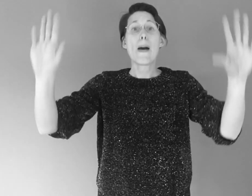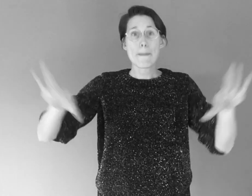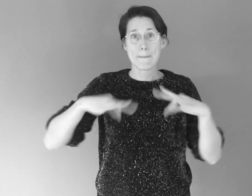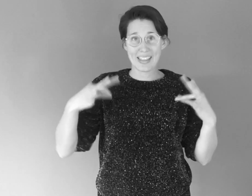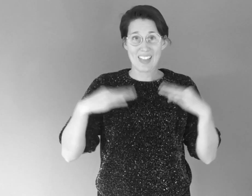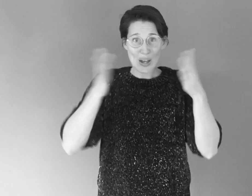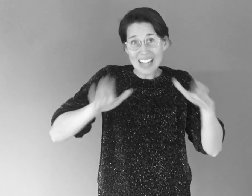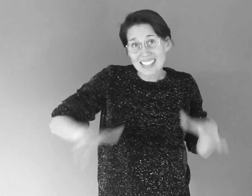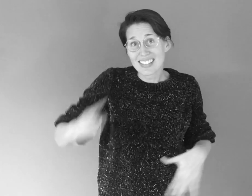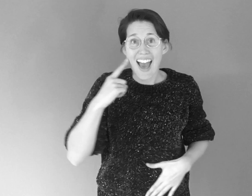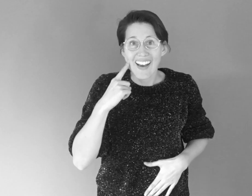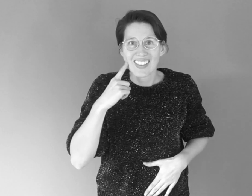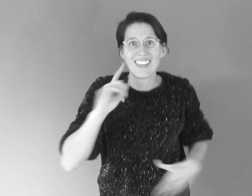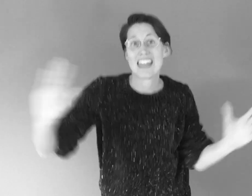Kerstfeest, was het wederlijkste. ***